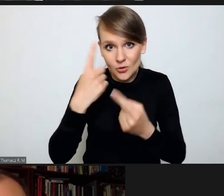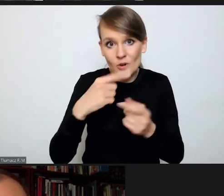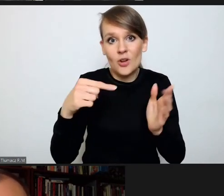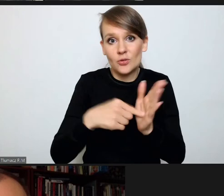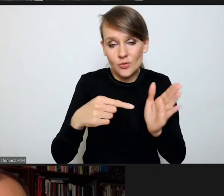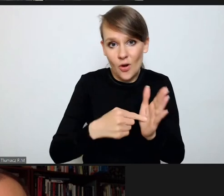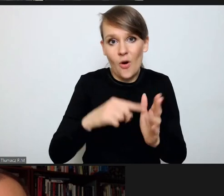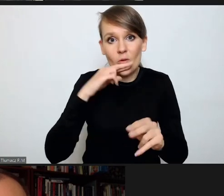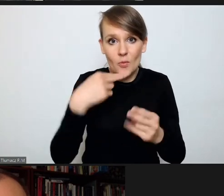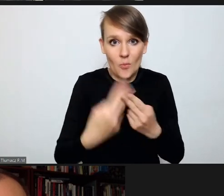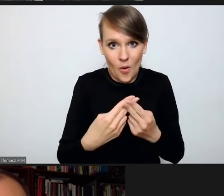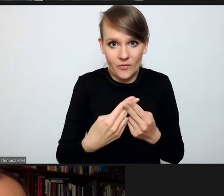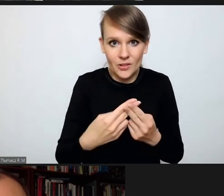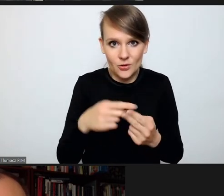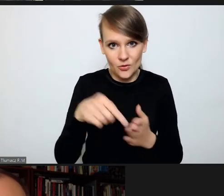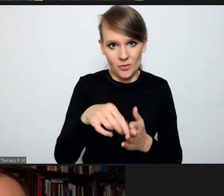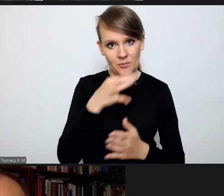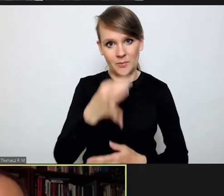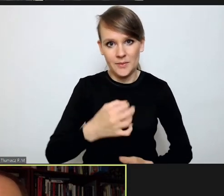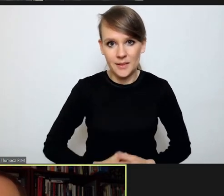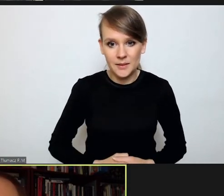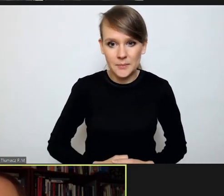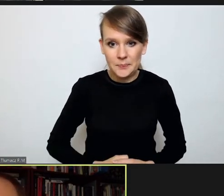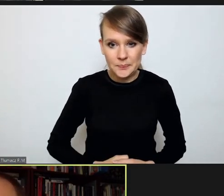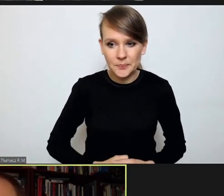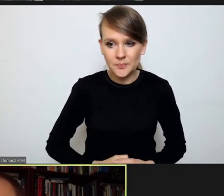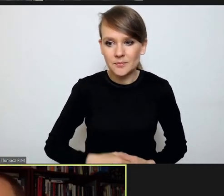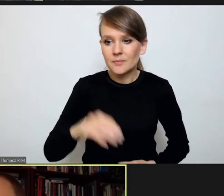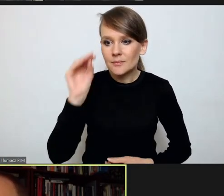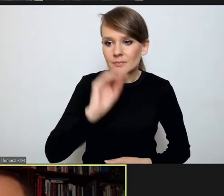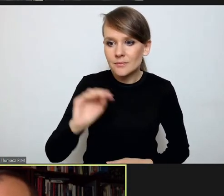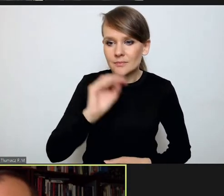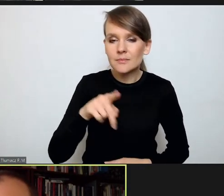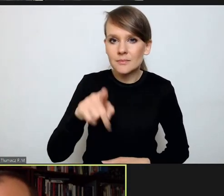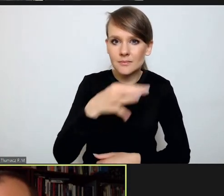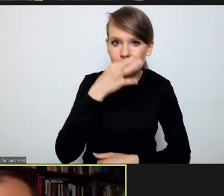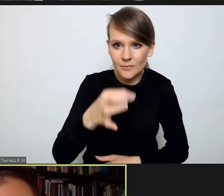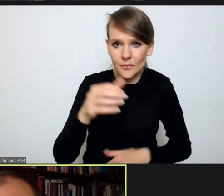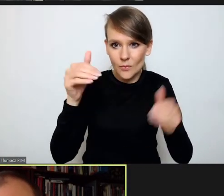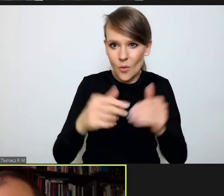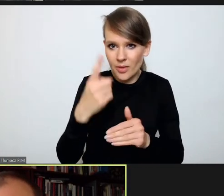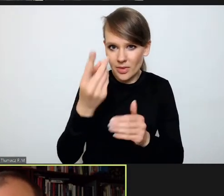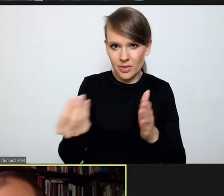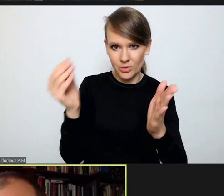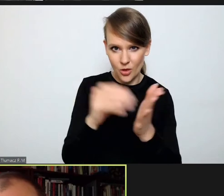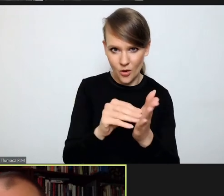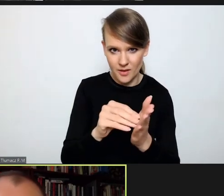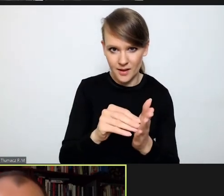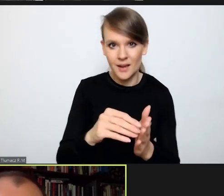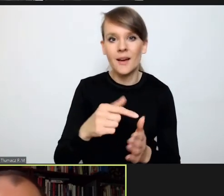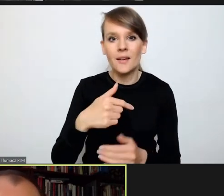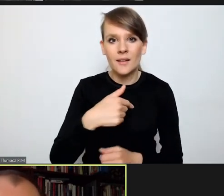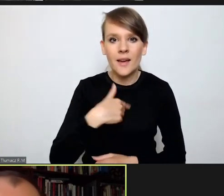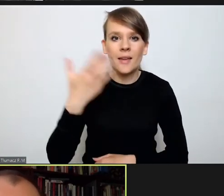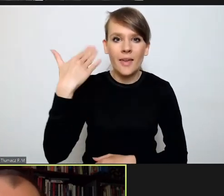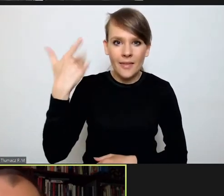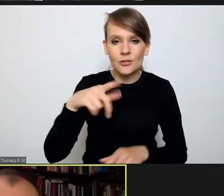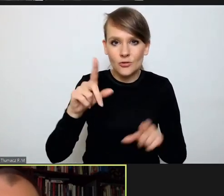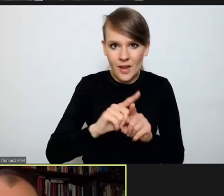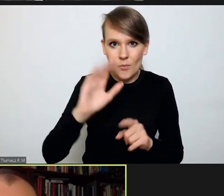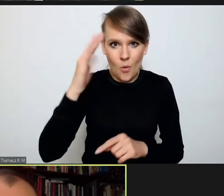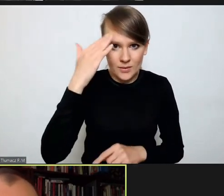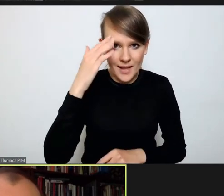odpowiedź na to pytanie. Czy mógłbym jeszcze do tego pytania jedną rzecz dodać, bo miałem taką przyjemność kiedyś poznać też